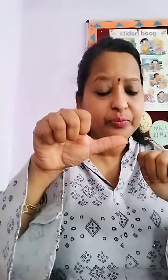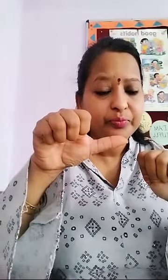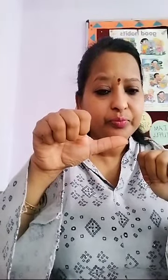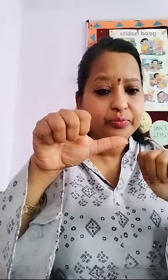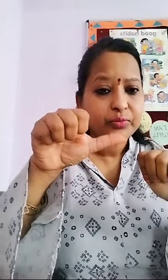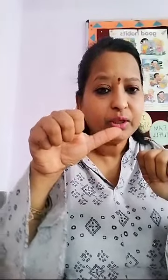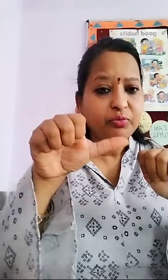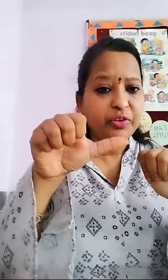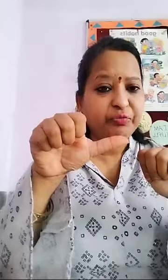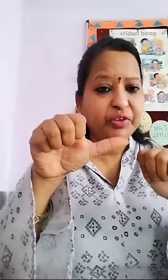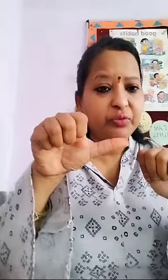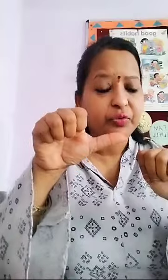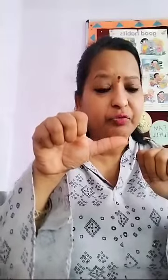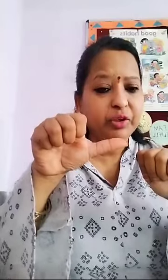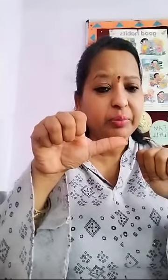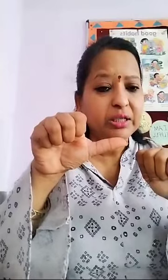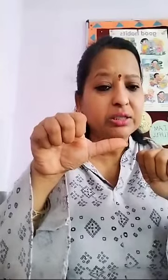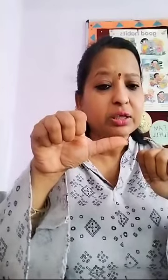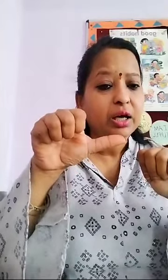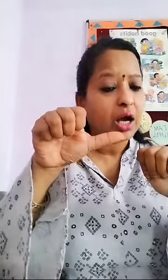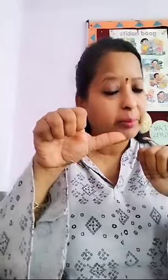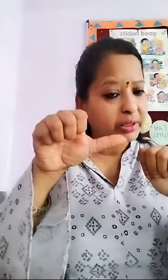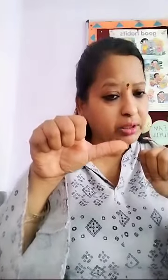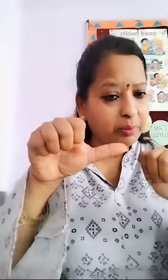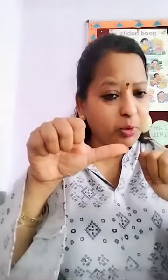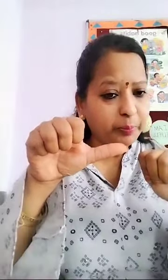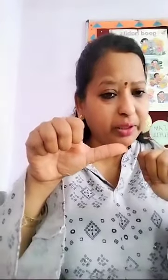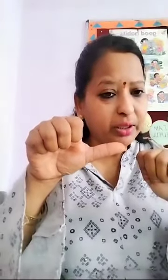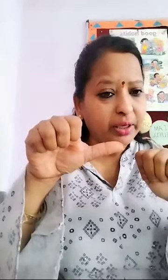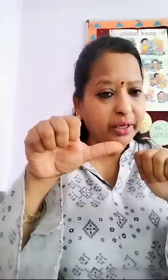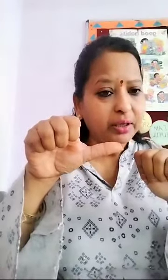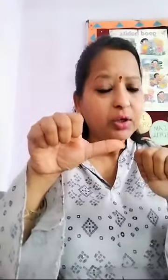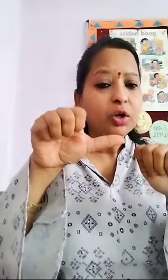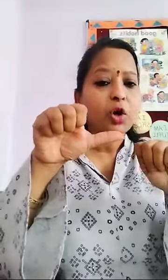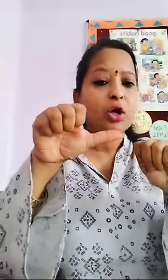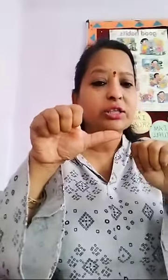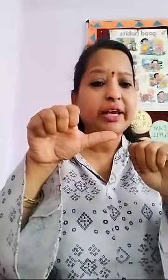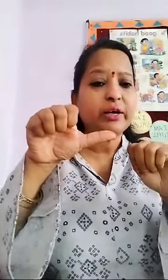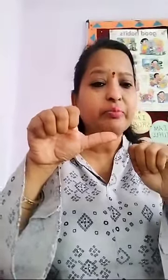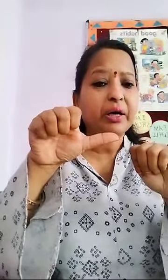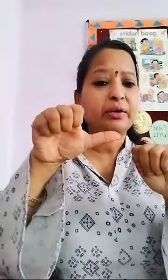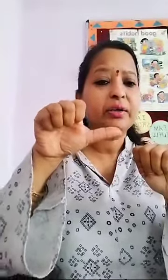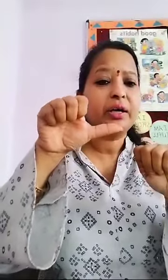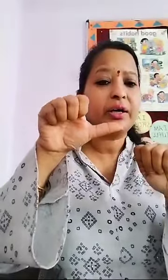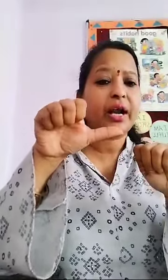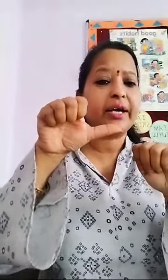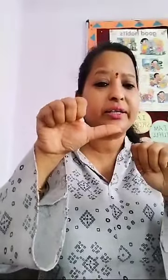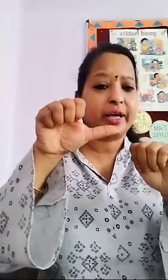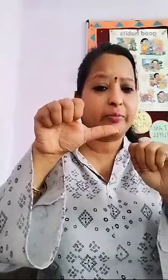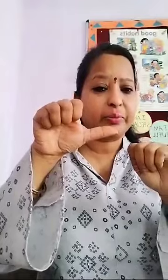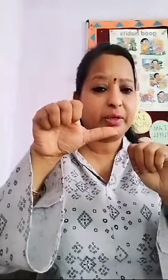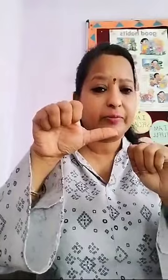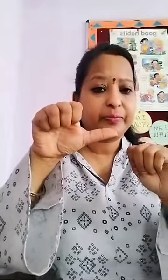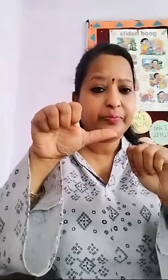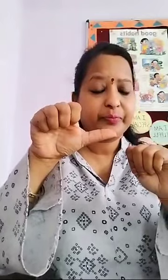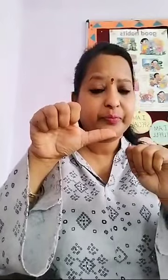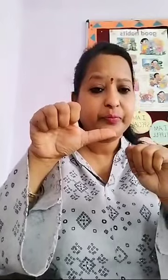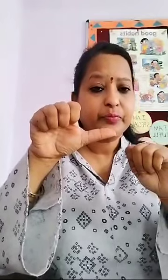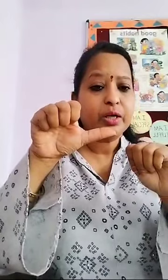50 50 means हमें thumb open करना है कौंसे hand पर? Right hand पर Zoom